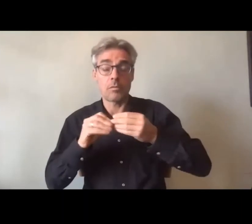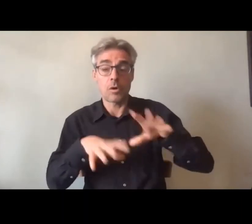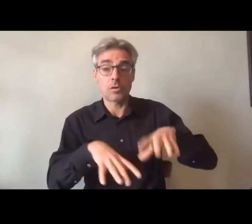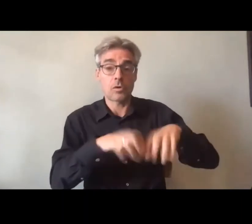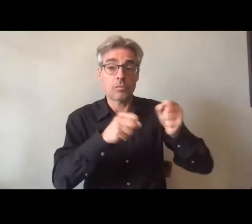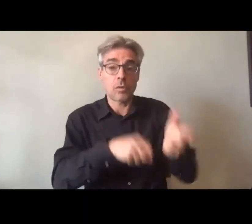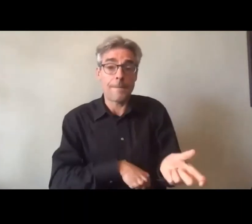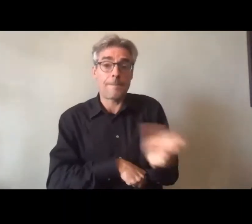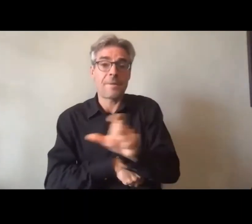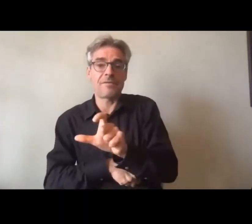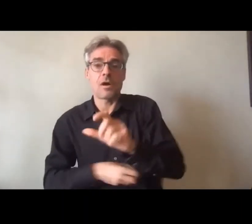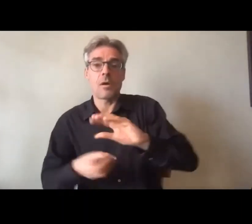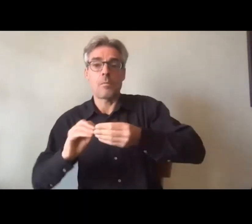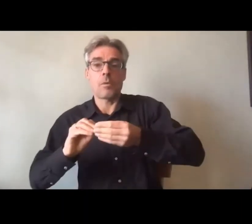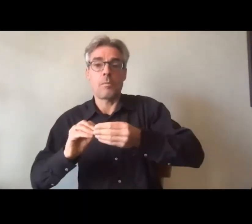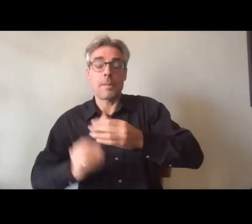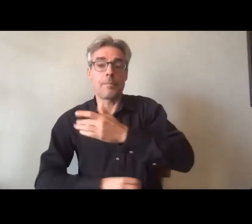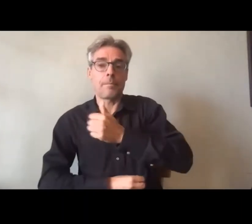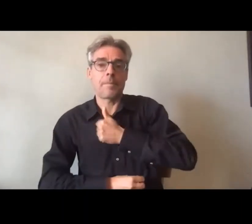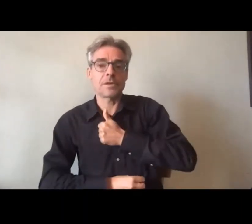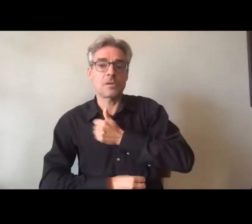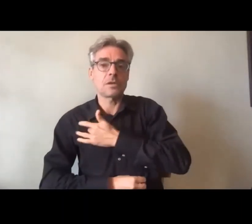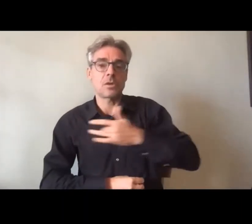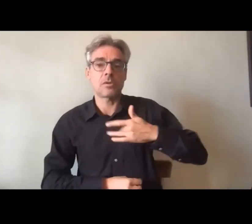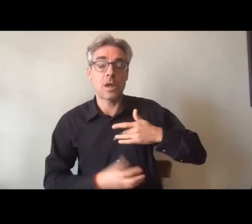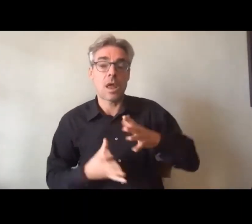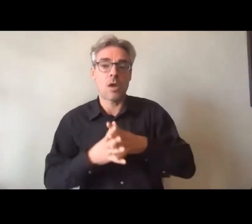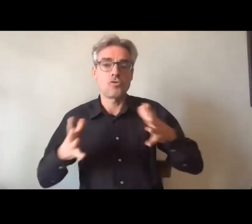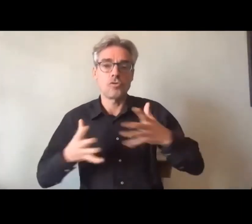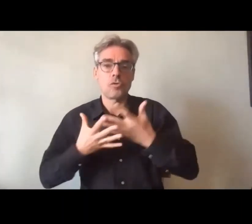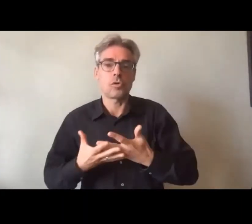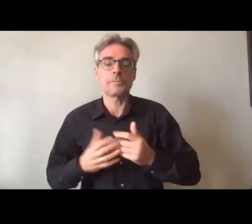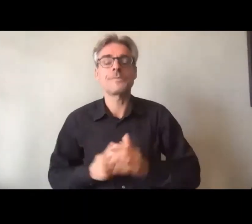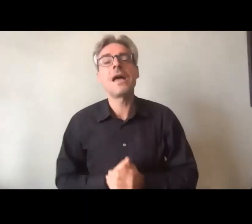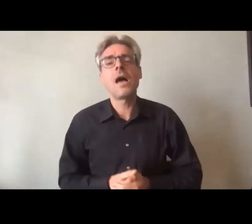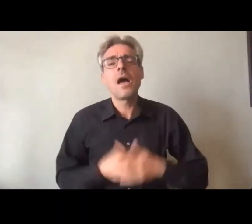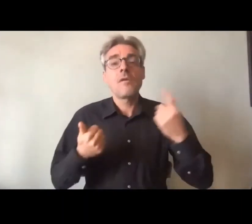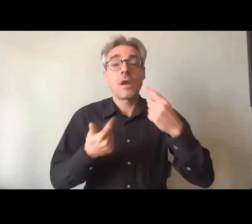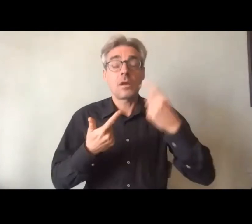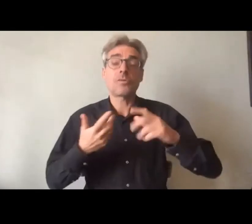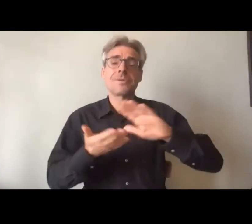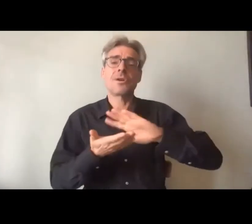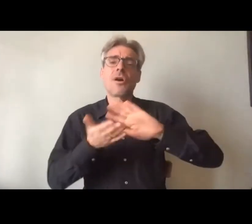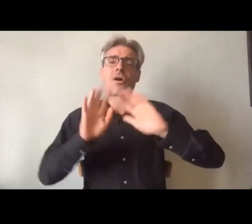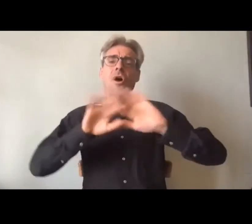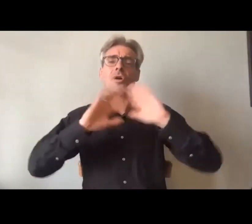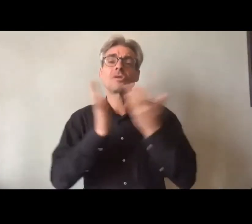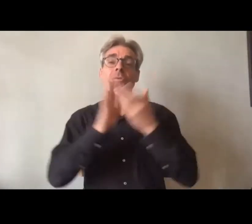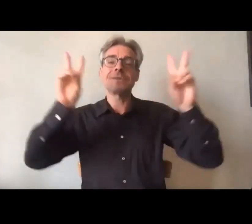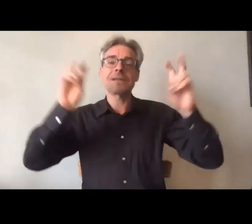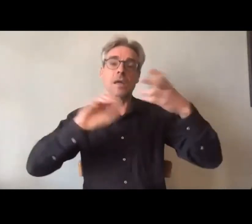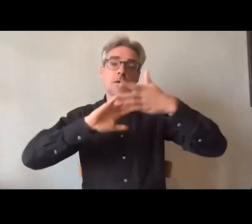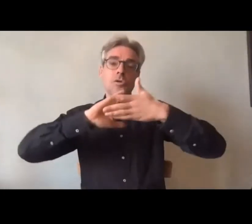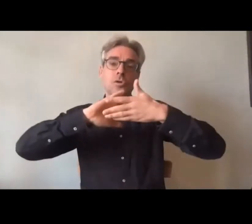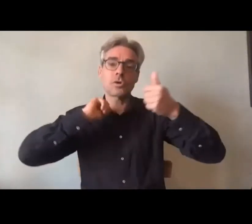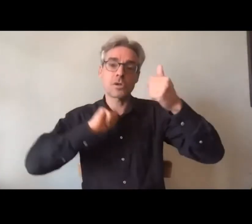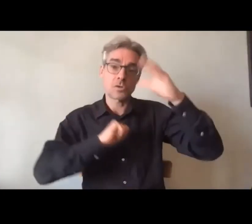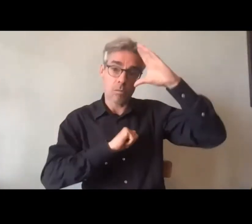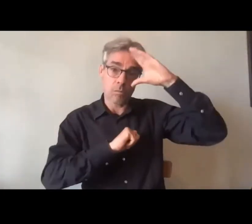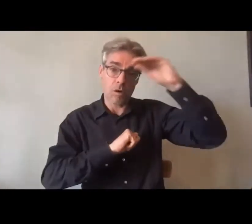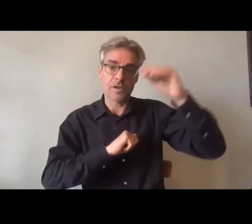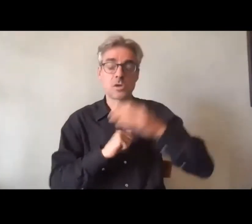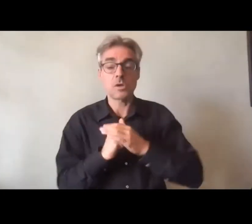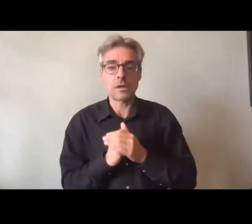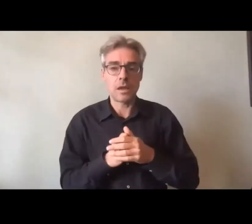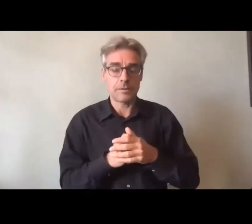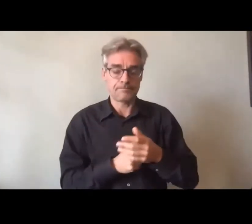'origine de difficultés qui peuvent s'avérer majeures alors ces transitions professionnelles on s rendu compte que nous avions peut